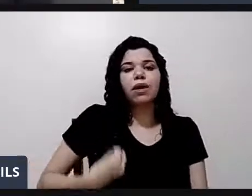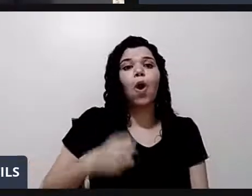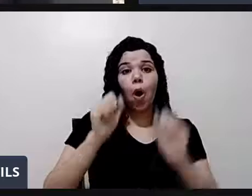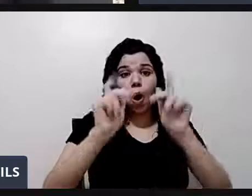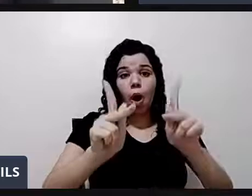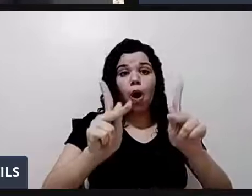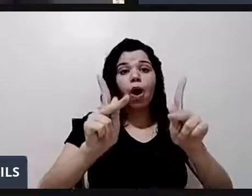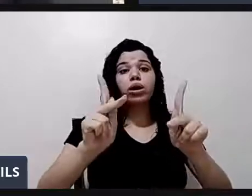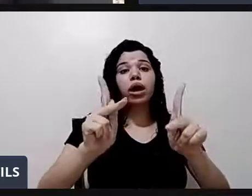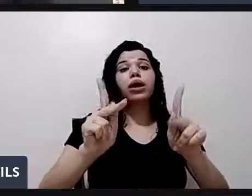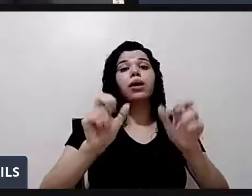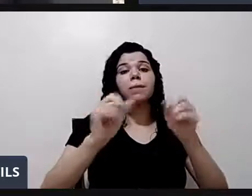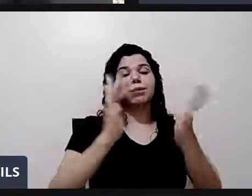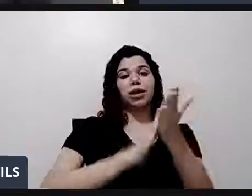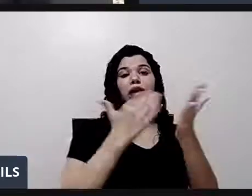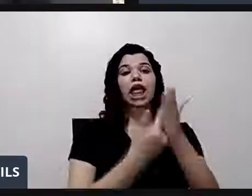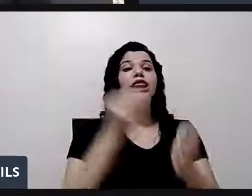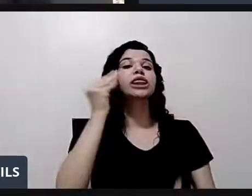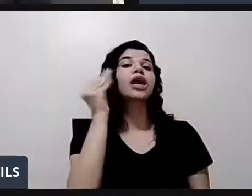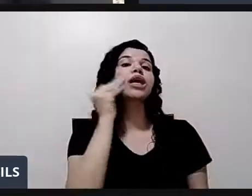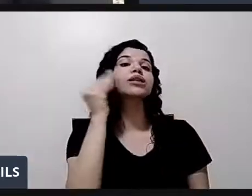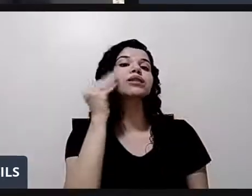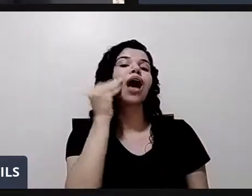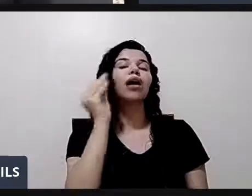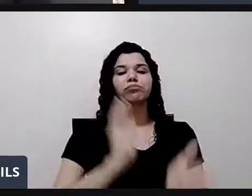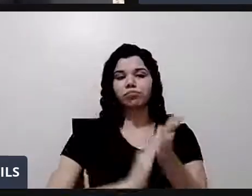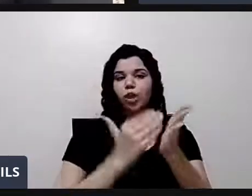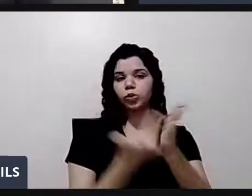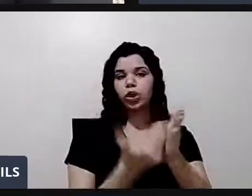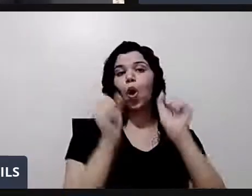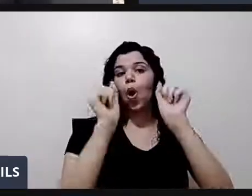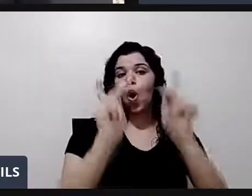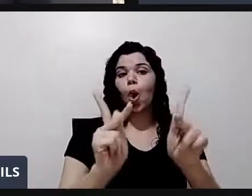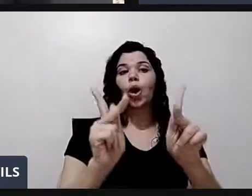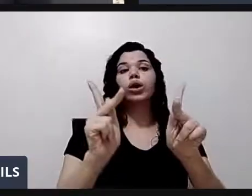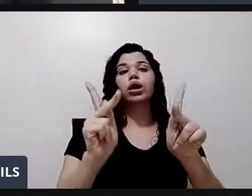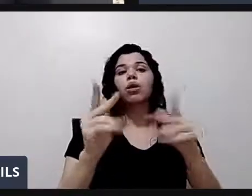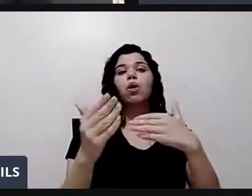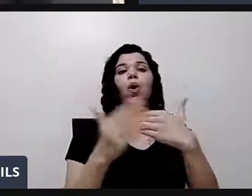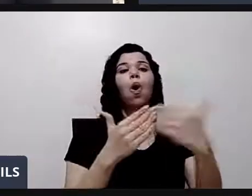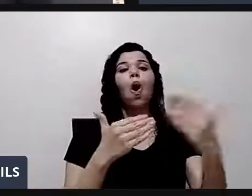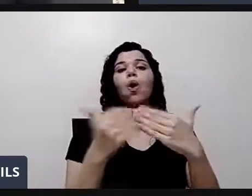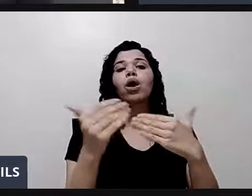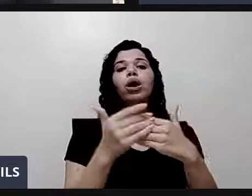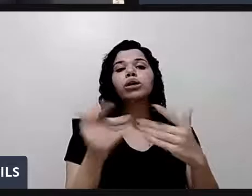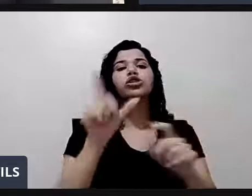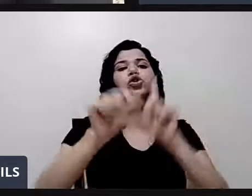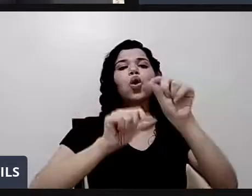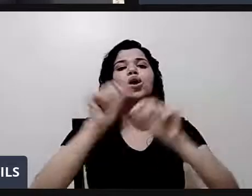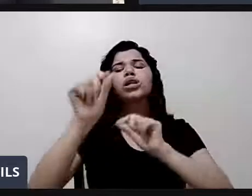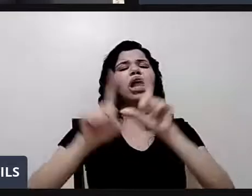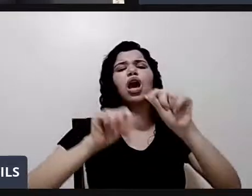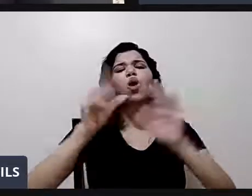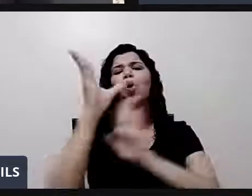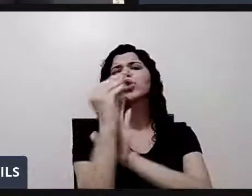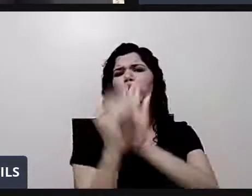o tradutor possa fazer. Tá jóia? Pronto. Quer pedir que o povo escolha o assunto? Pode ser. Se alguém escolher o assunto do chat,